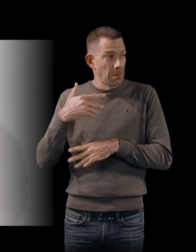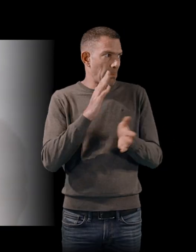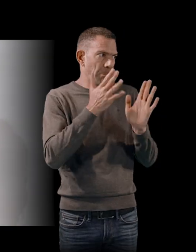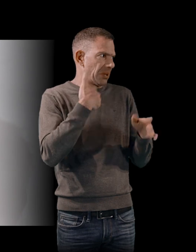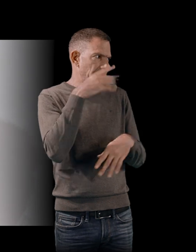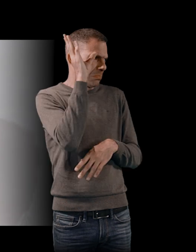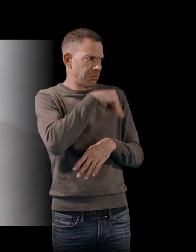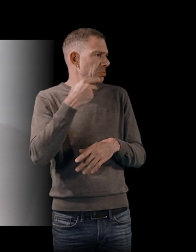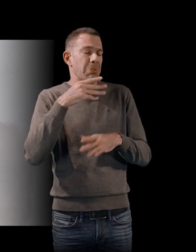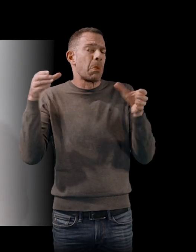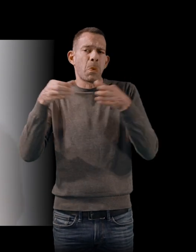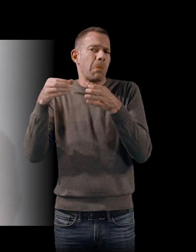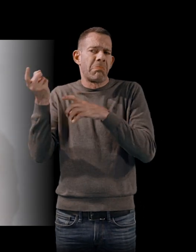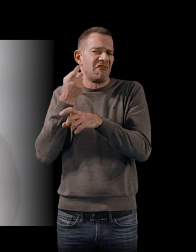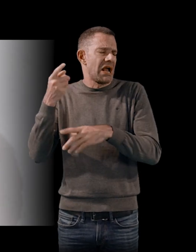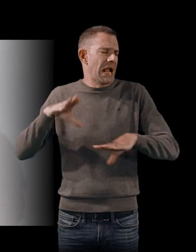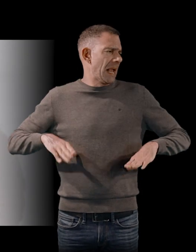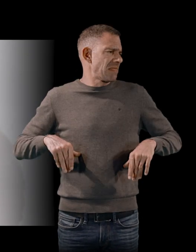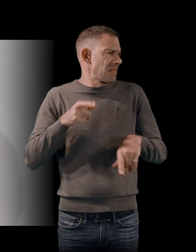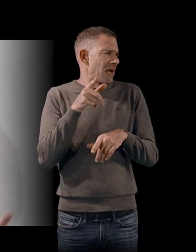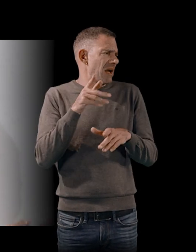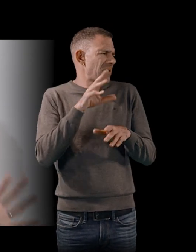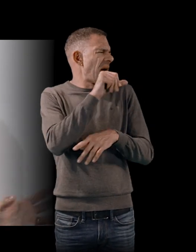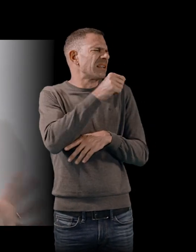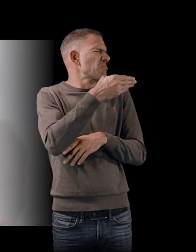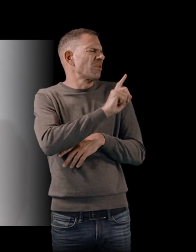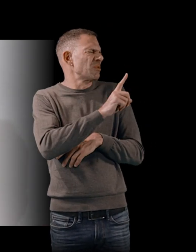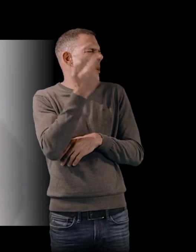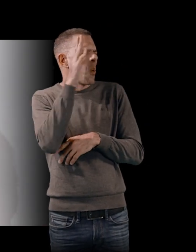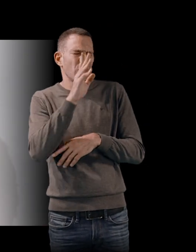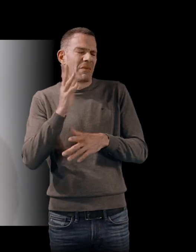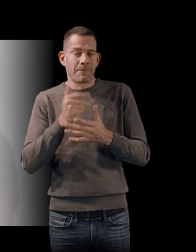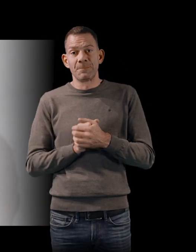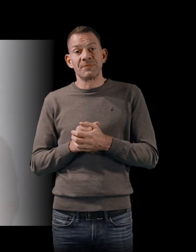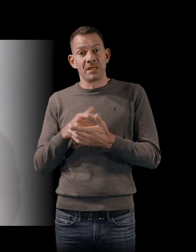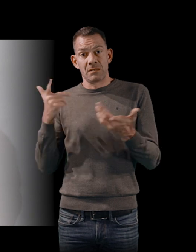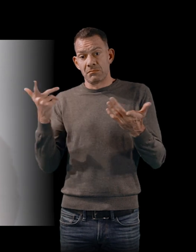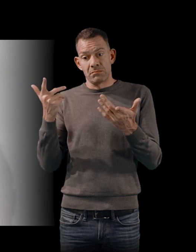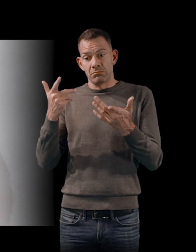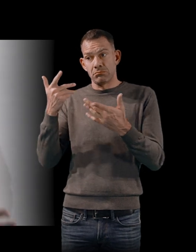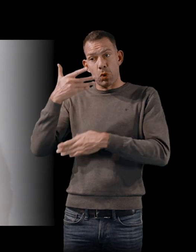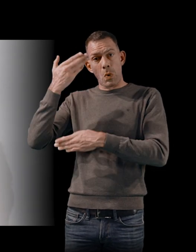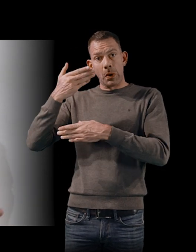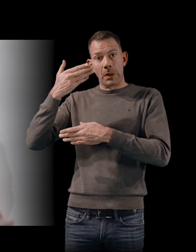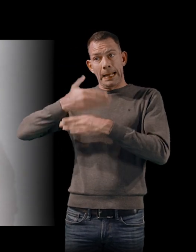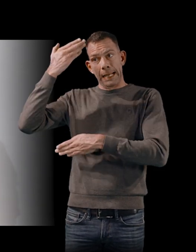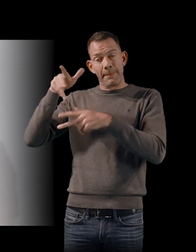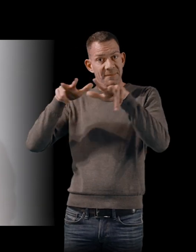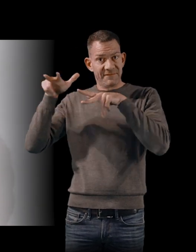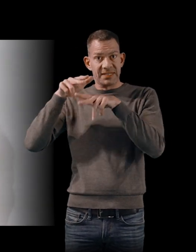Un groupe canadien. Donc, je vous plie le nom, c'est peut-être pas Arctic Monkeys, mais c'est quelque chose dans le genre. Ils avaient repris quelques images du film dans leur clip